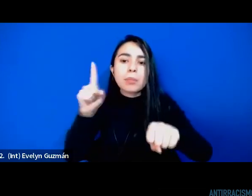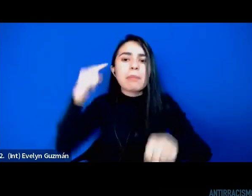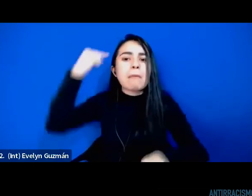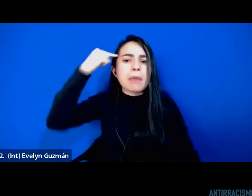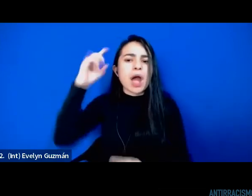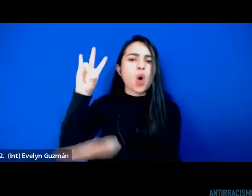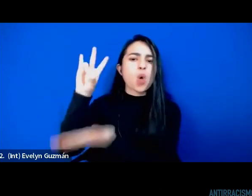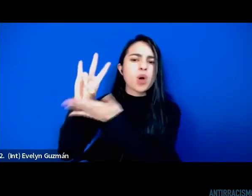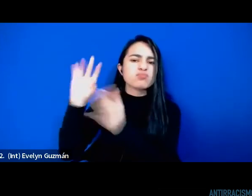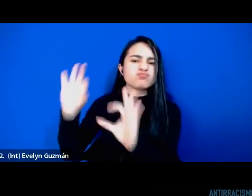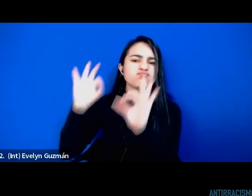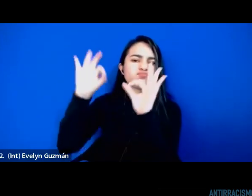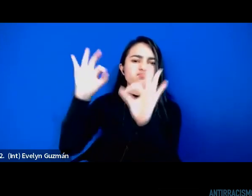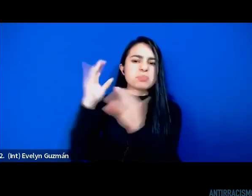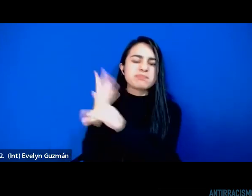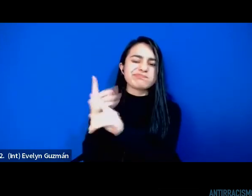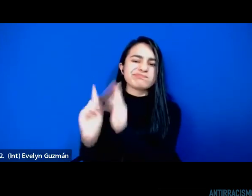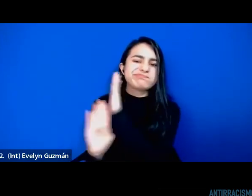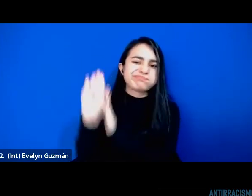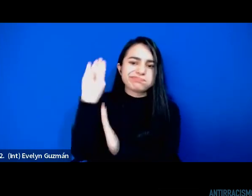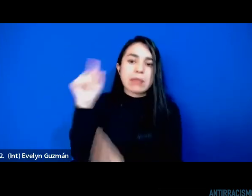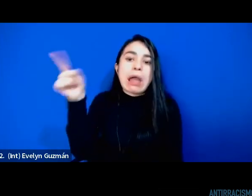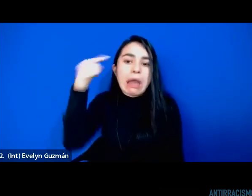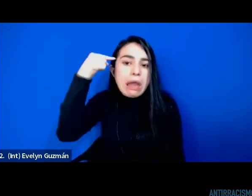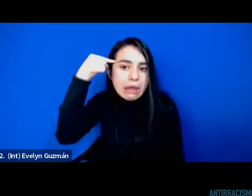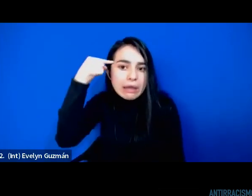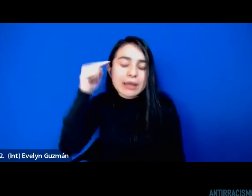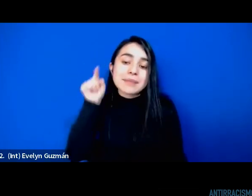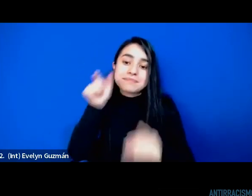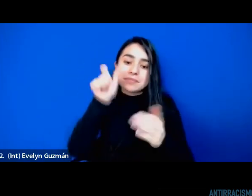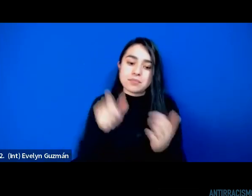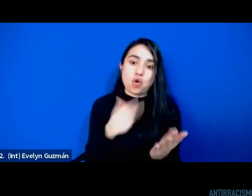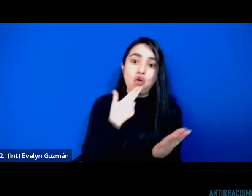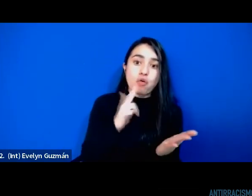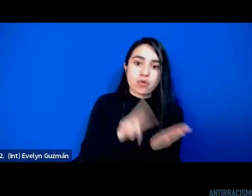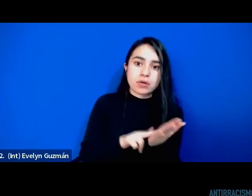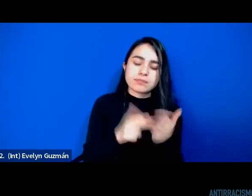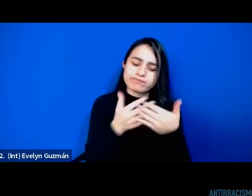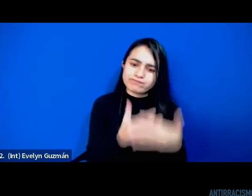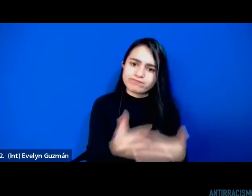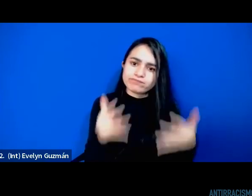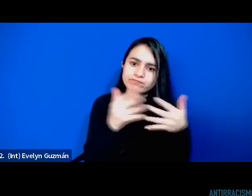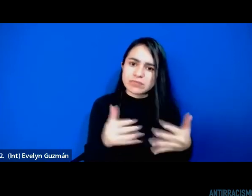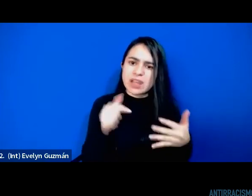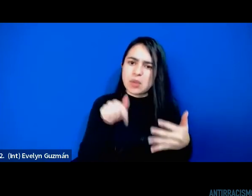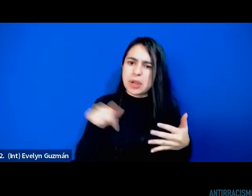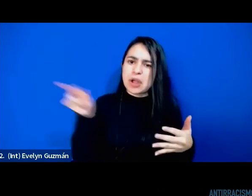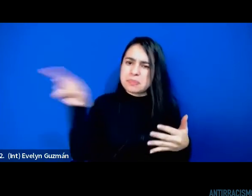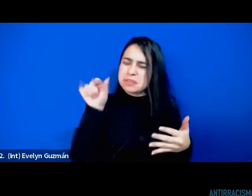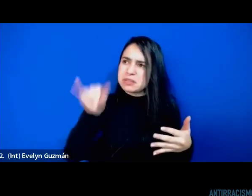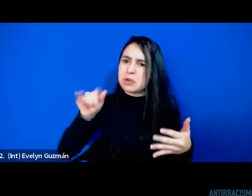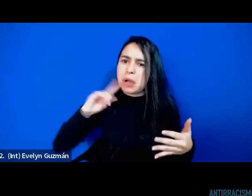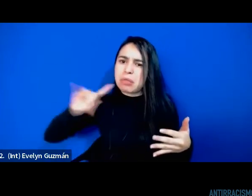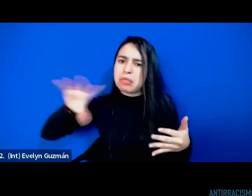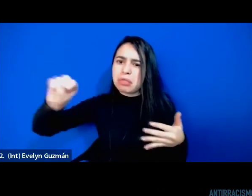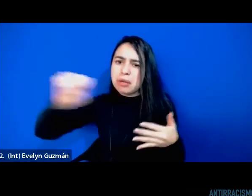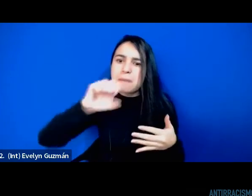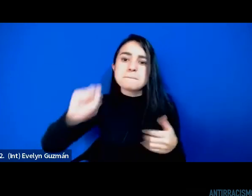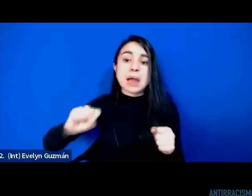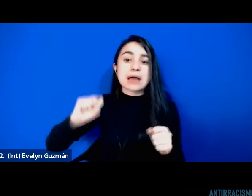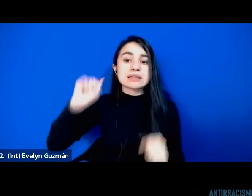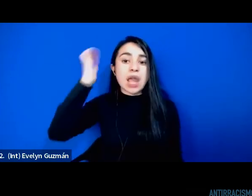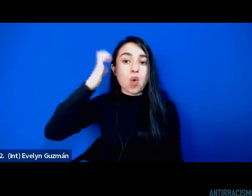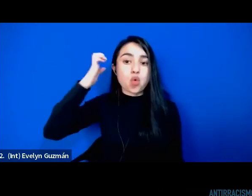más desarrollado. Entonces, César lo que hace es criticar ese chauvinismo inveterado, ese eurocentrismo,